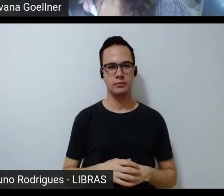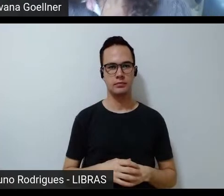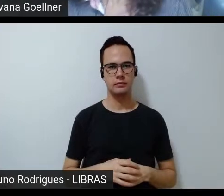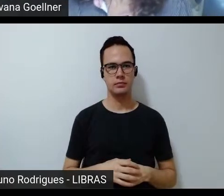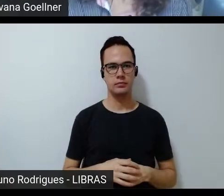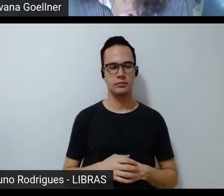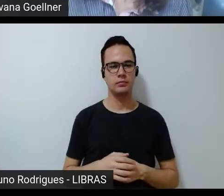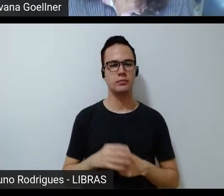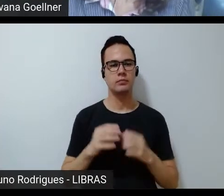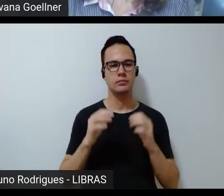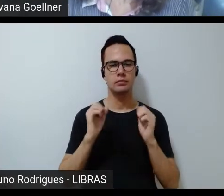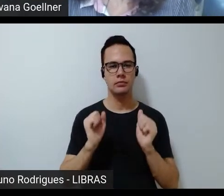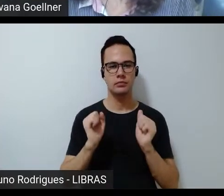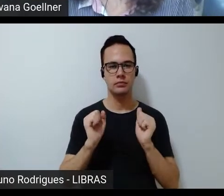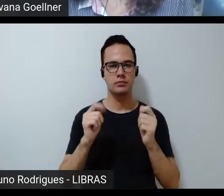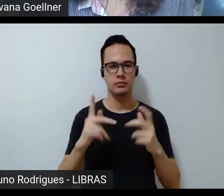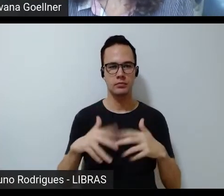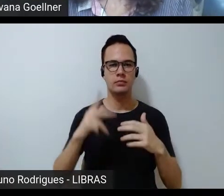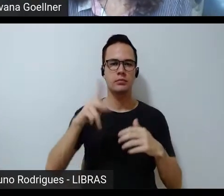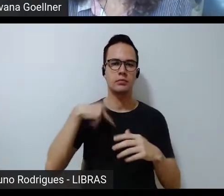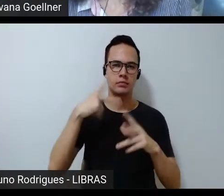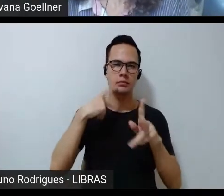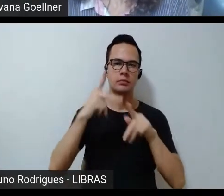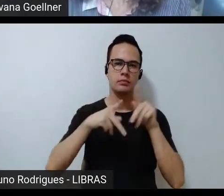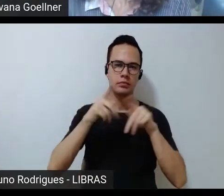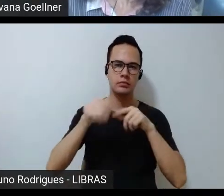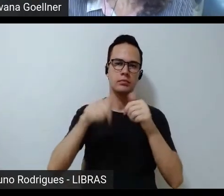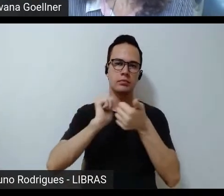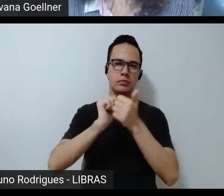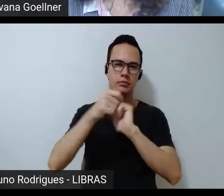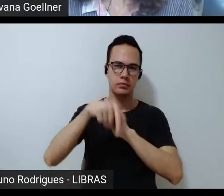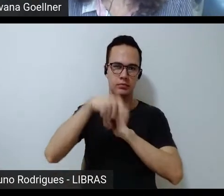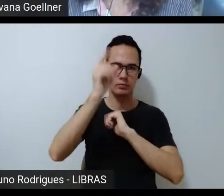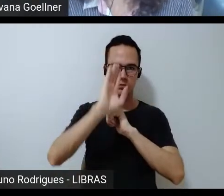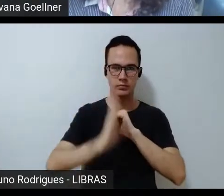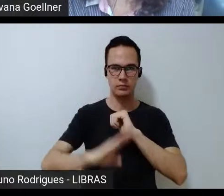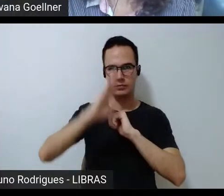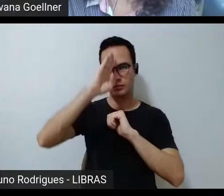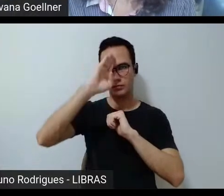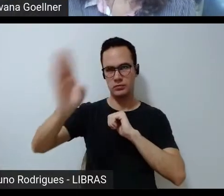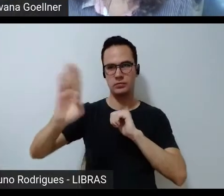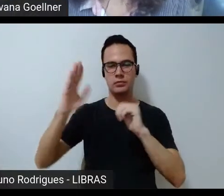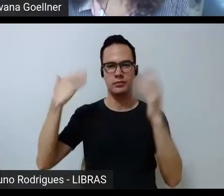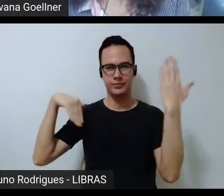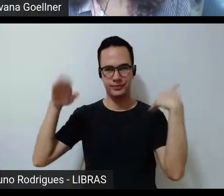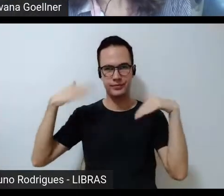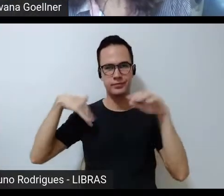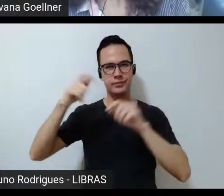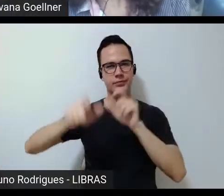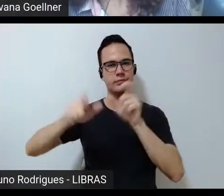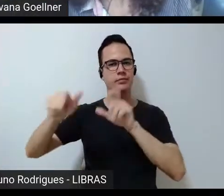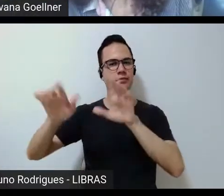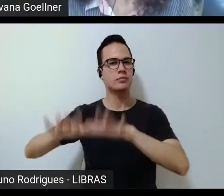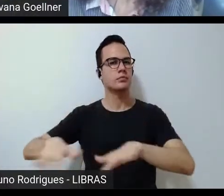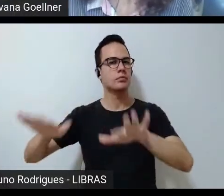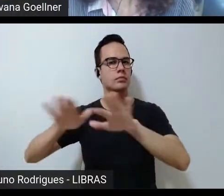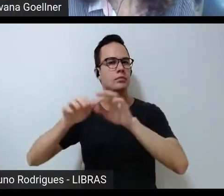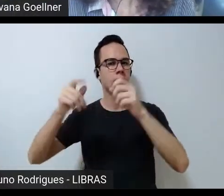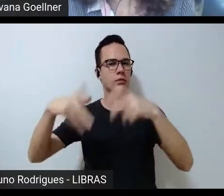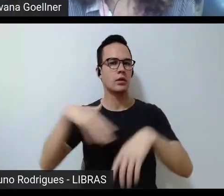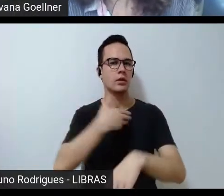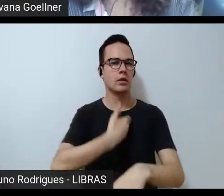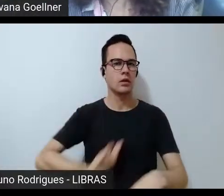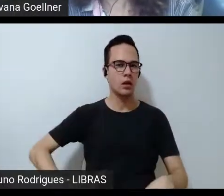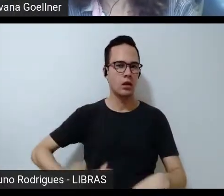Podemos falar que existe uma política pública do esporte no Brasil, pensando no esporte como lazer para todos, é possível dizer que os governos